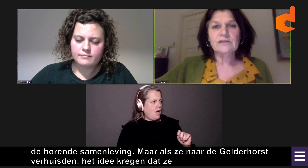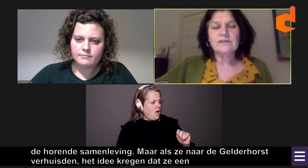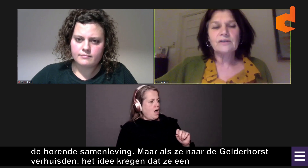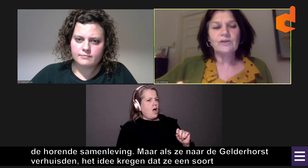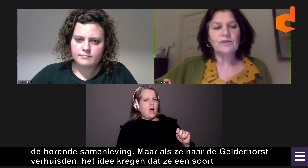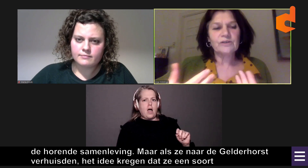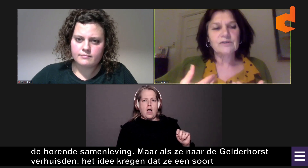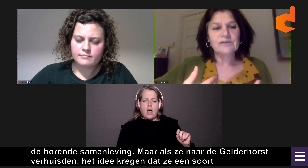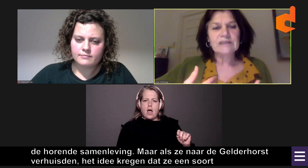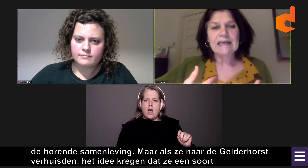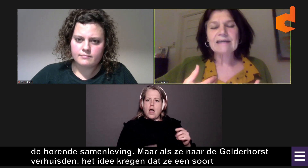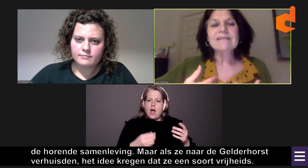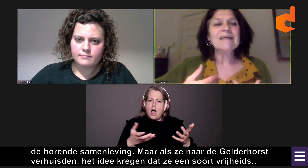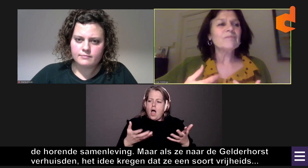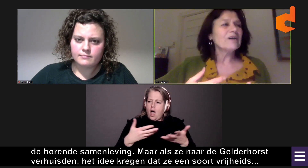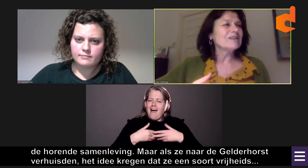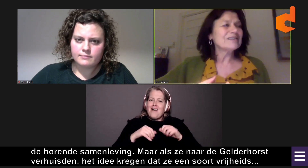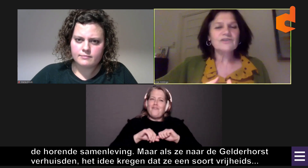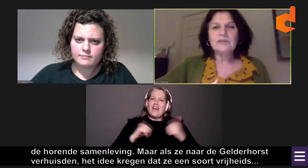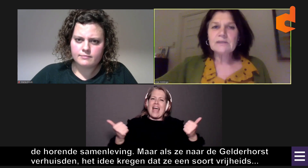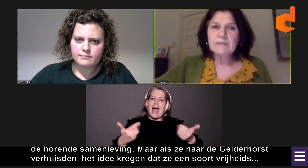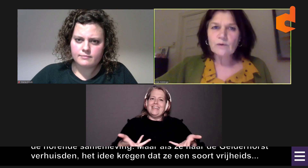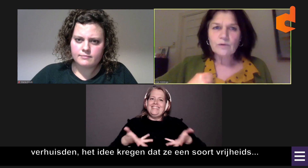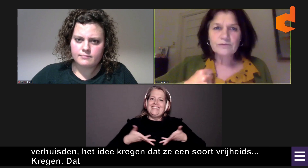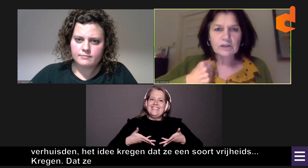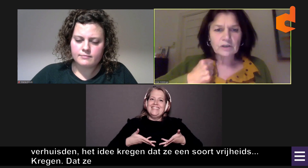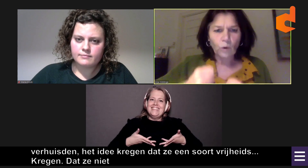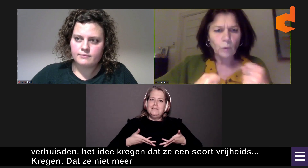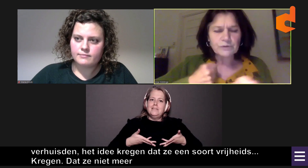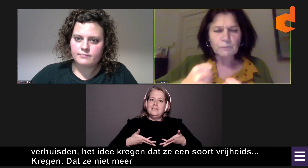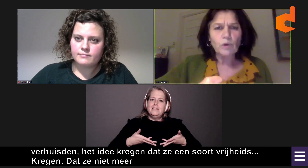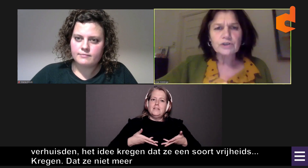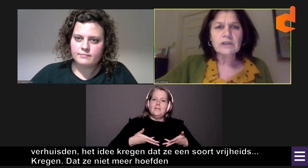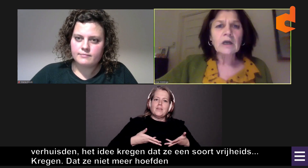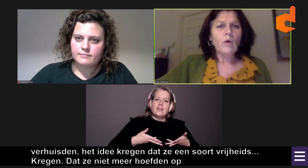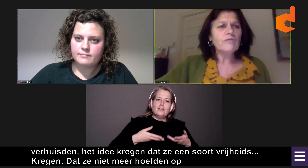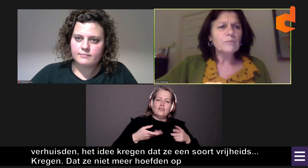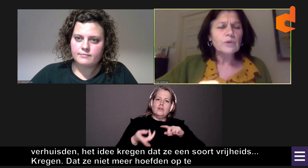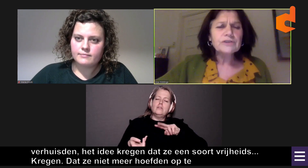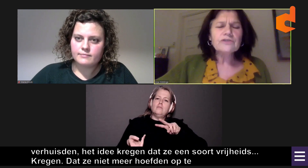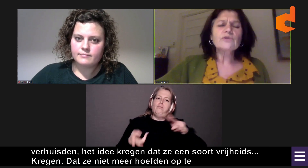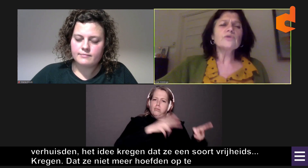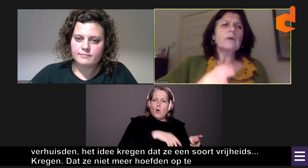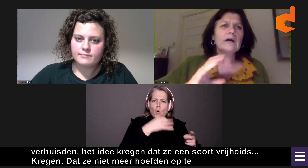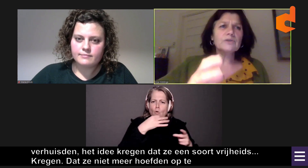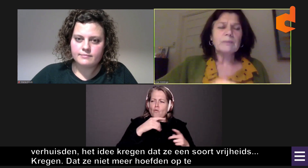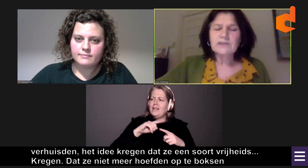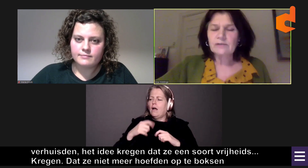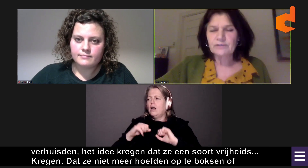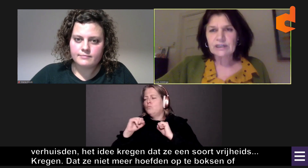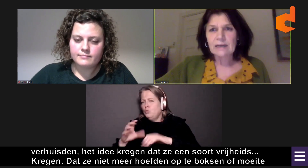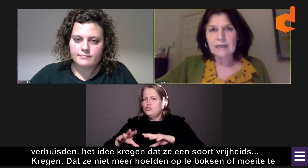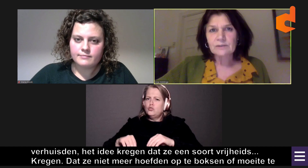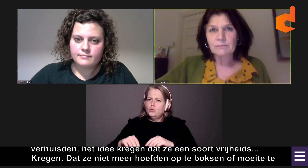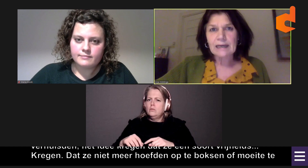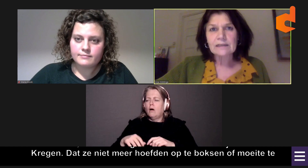kregen. Dat ze niet meer hoefden op te boksen. Of moeite te doen om alsmaar